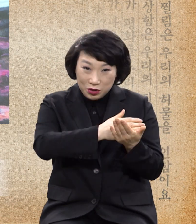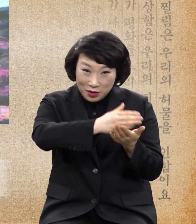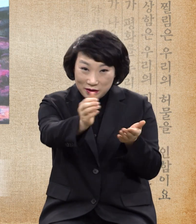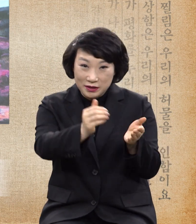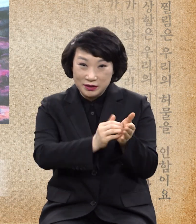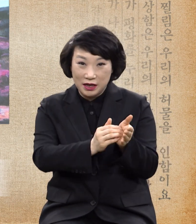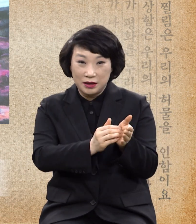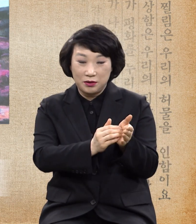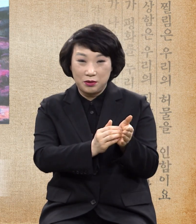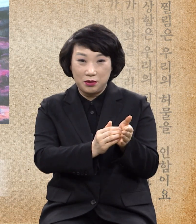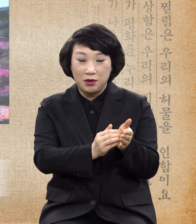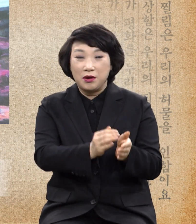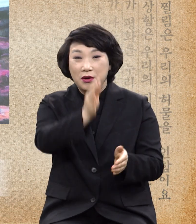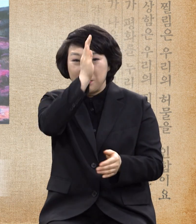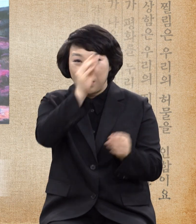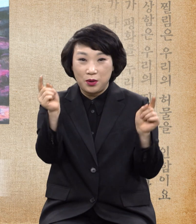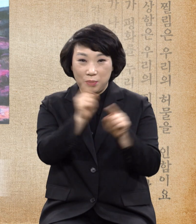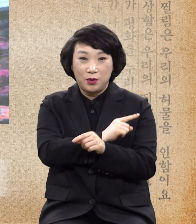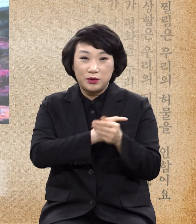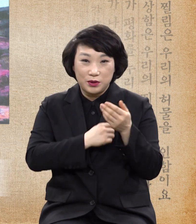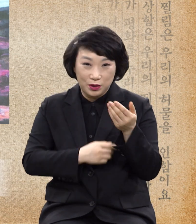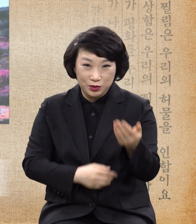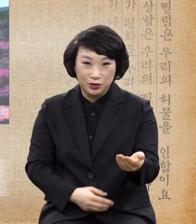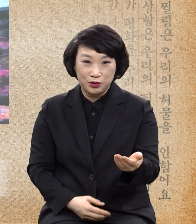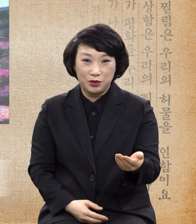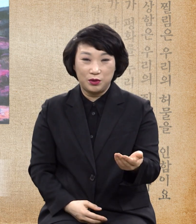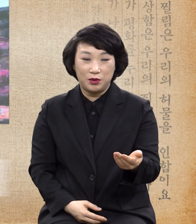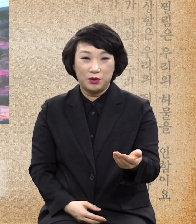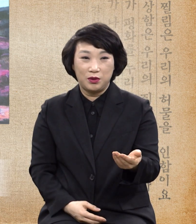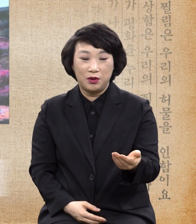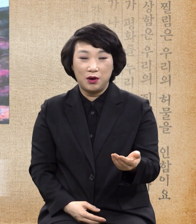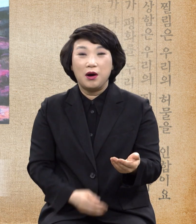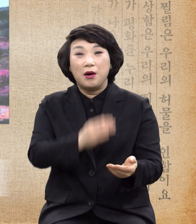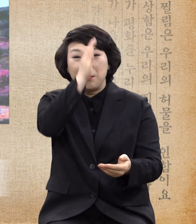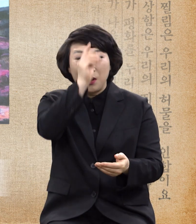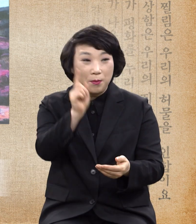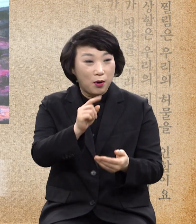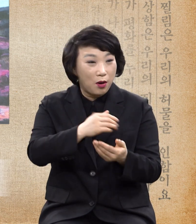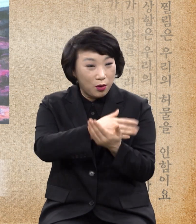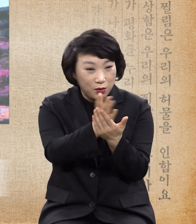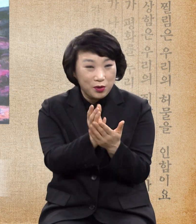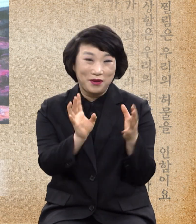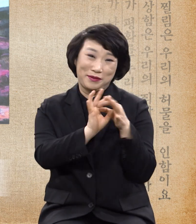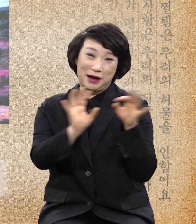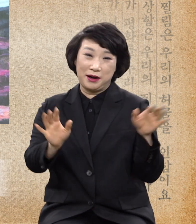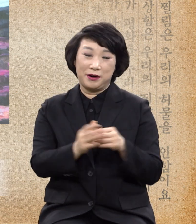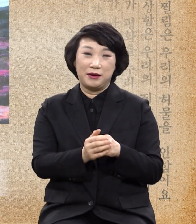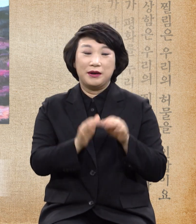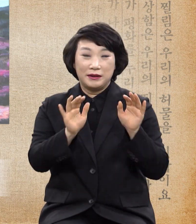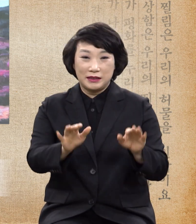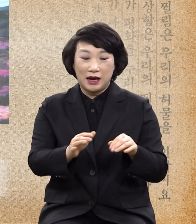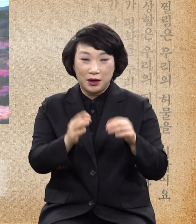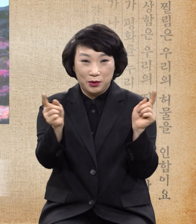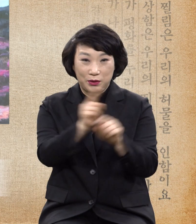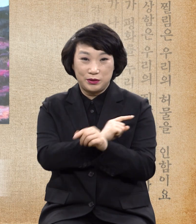병을 닥치는 대로 무슨 병과 아무 상관없이 가리지 않고 고쳐버리시고